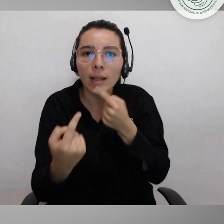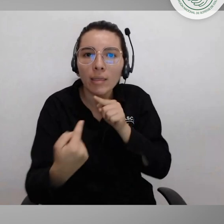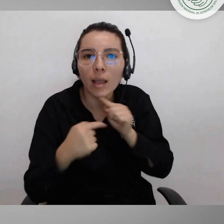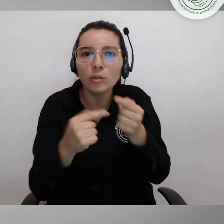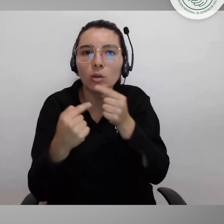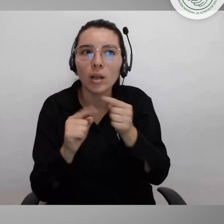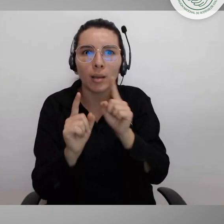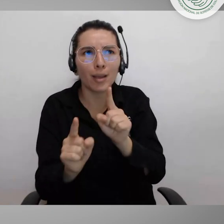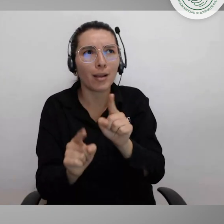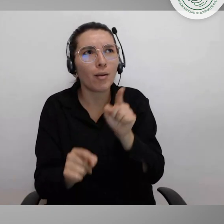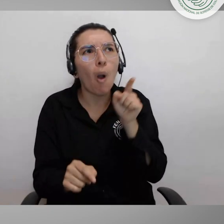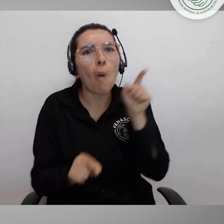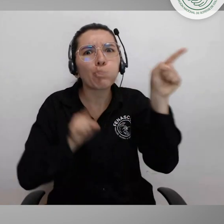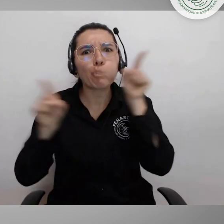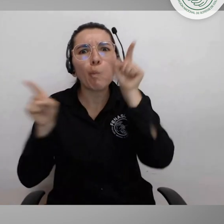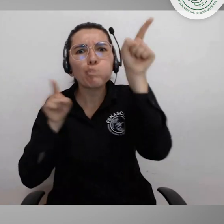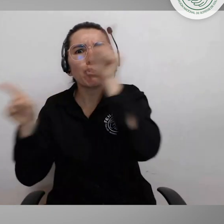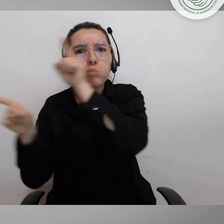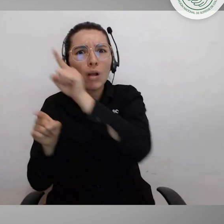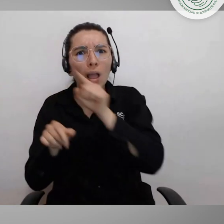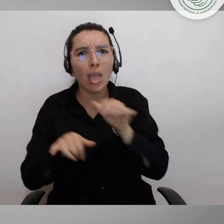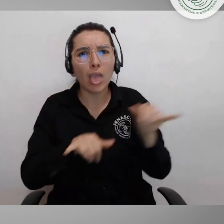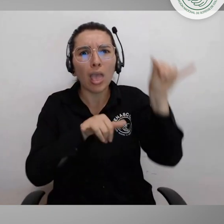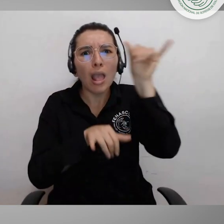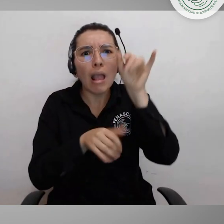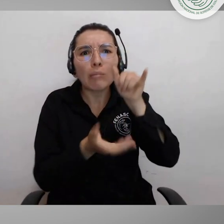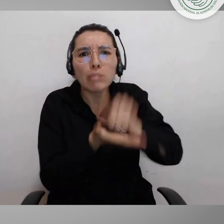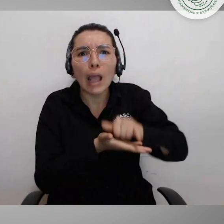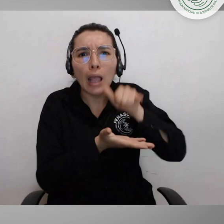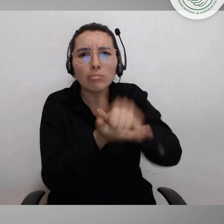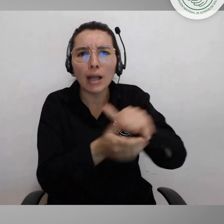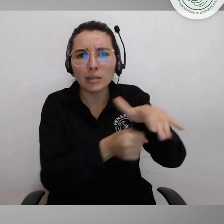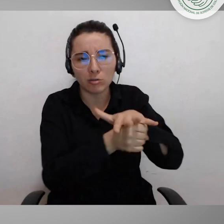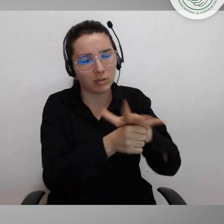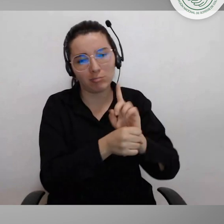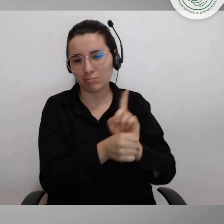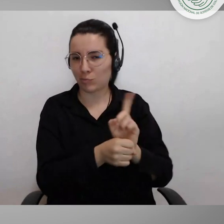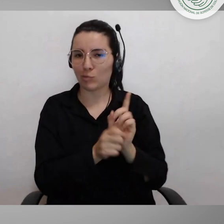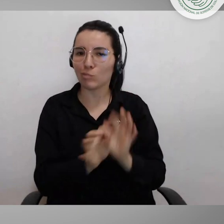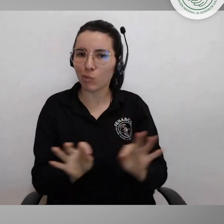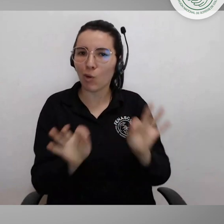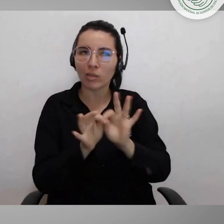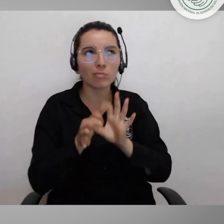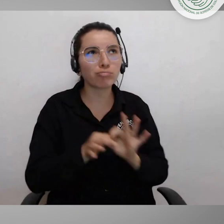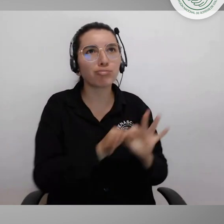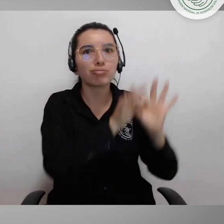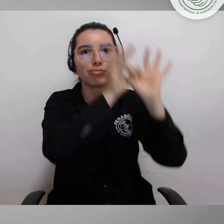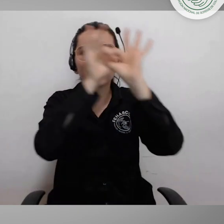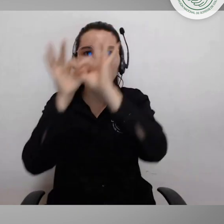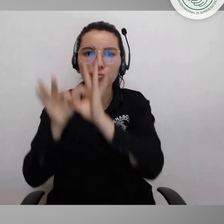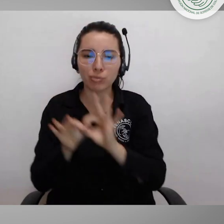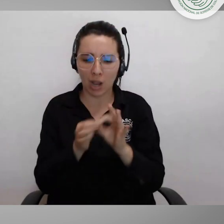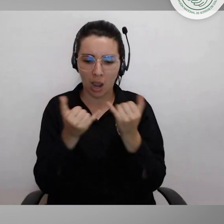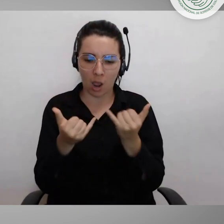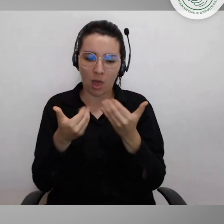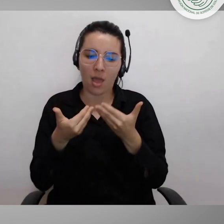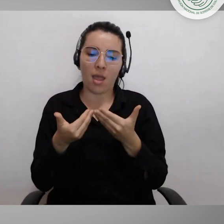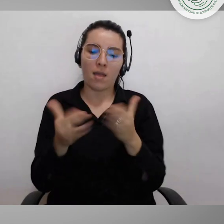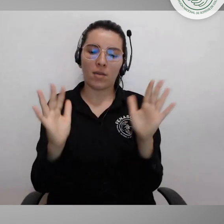en el territorio, en las bases, la gente sigue igual. Con esto les doy las gracias por